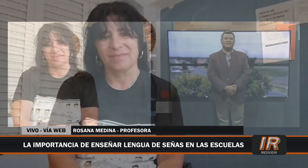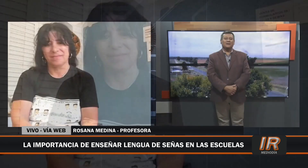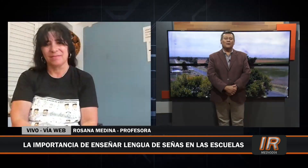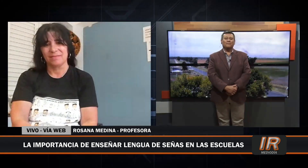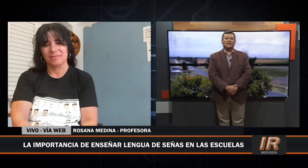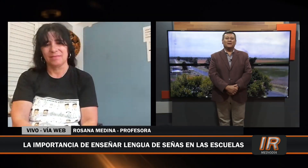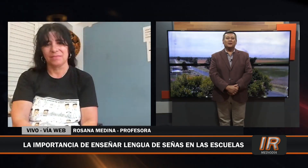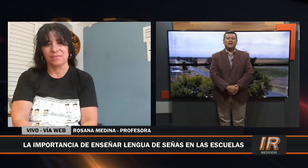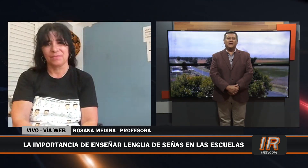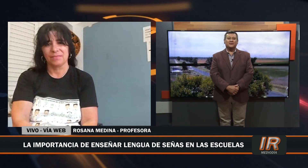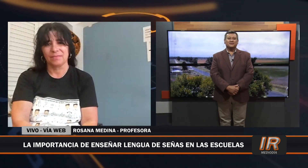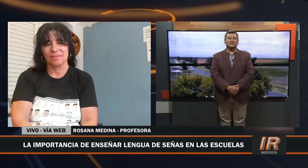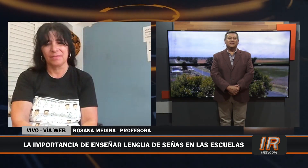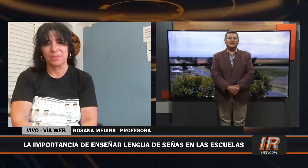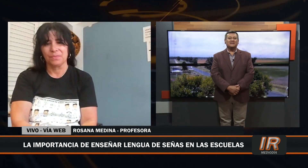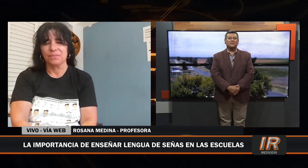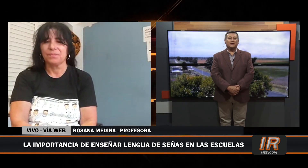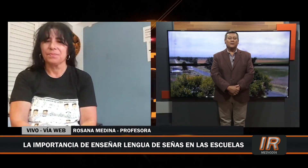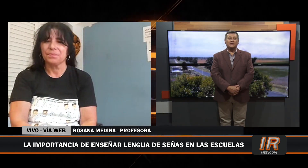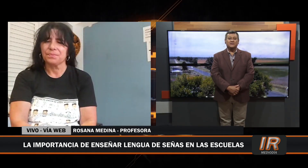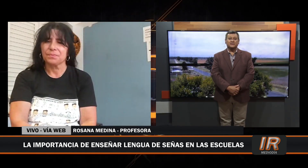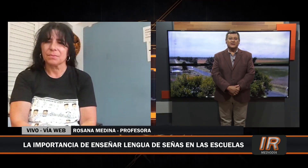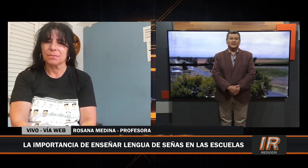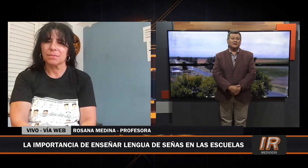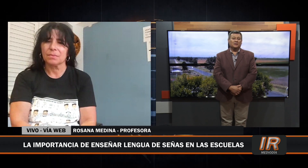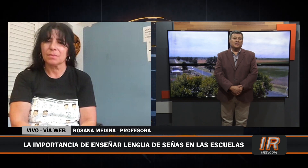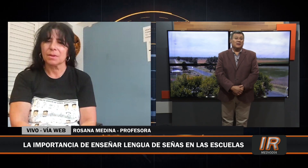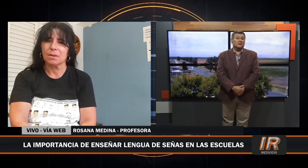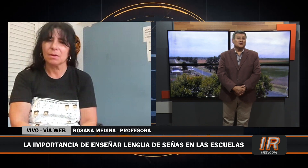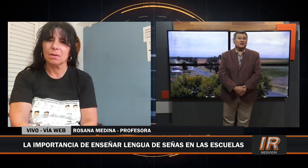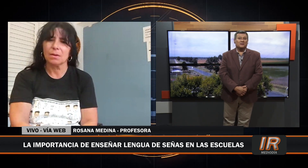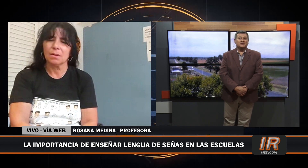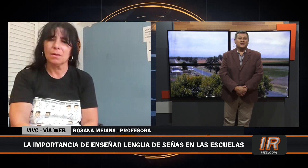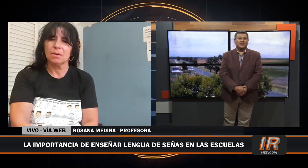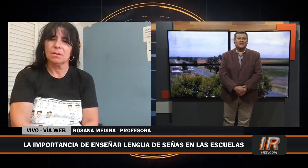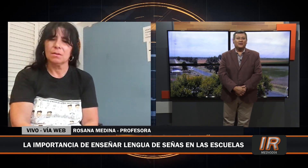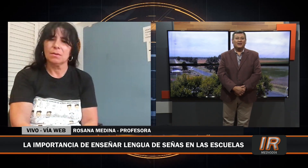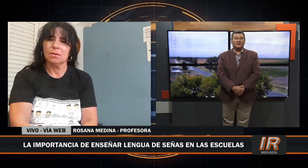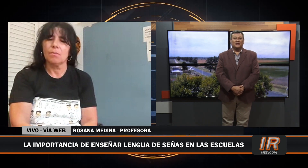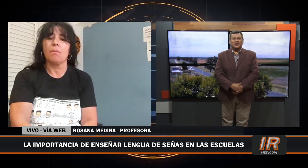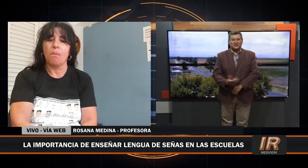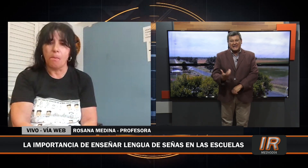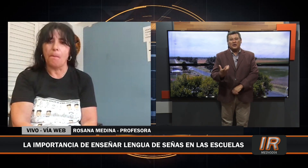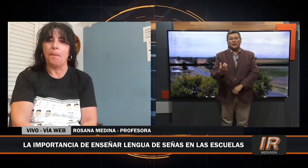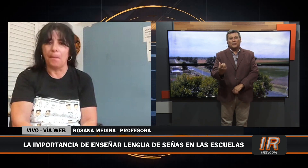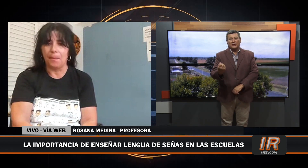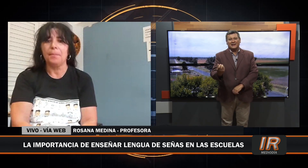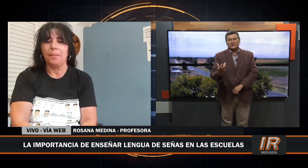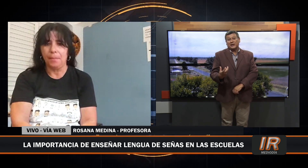Los niños no tienen esos prejuicios como tenemos nosotros los mayores, ¿no? Los niños incorporan, son